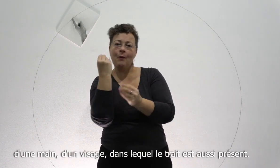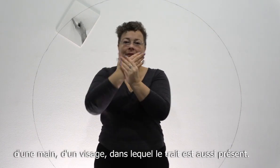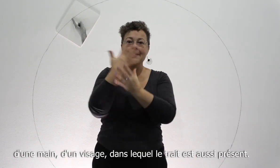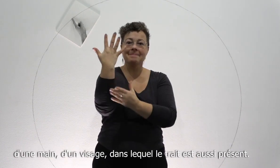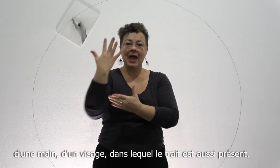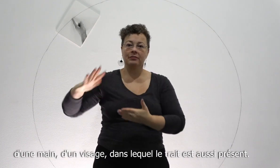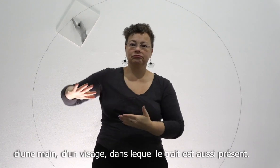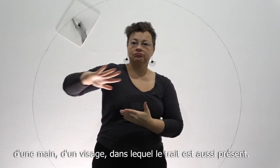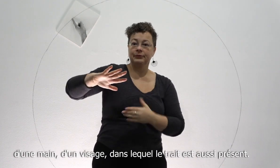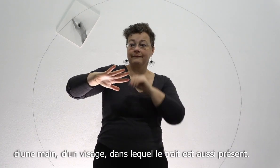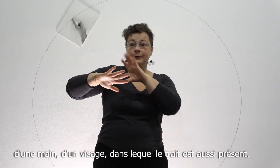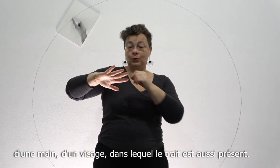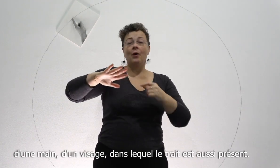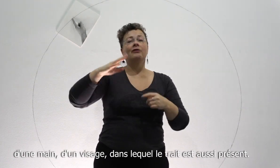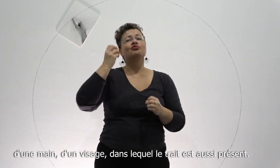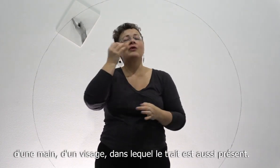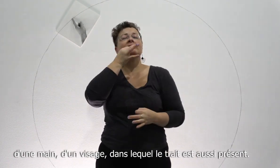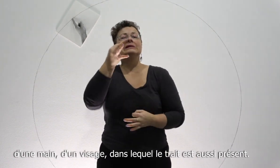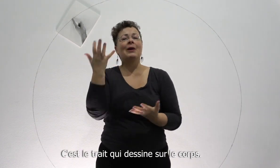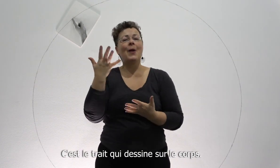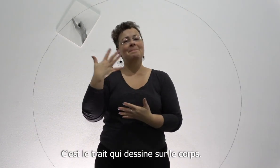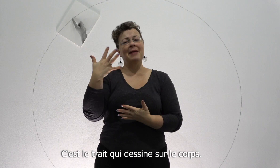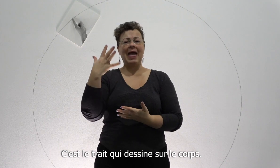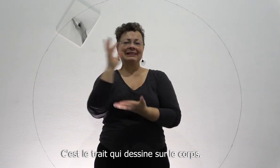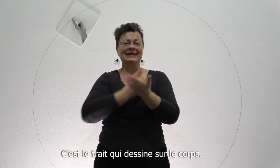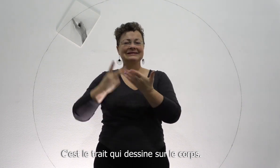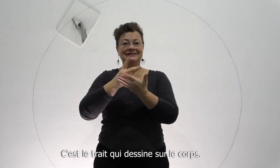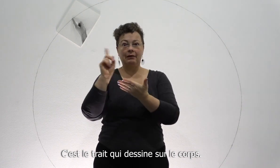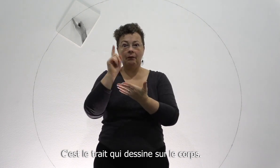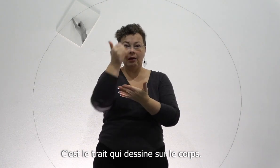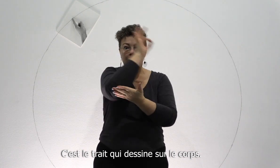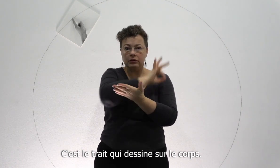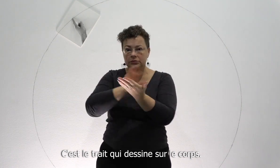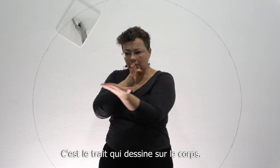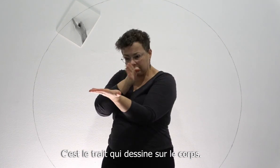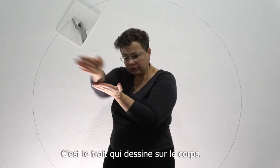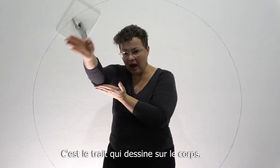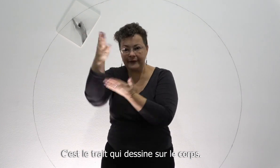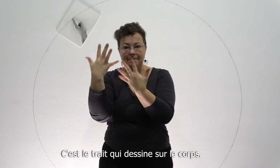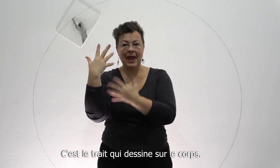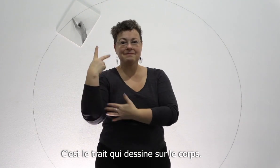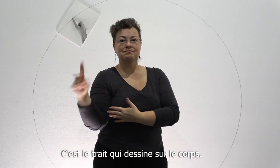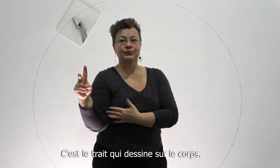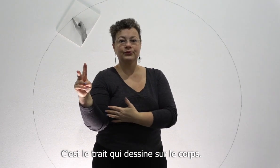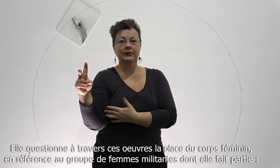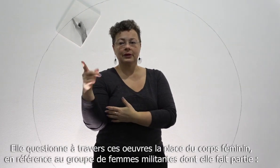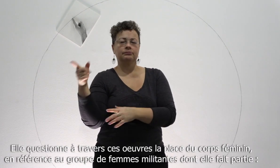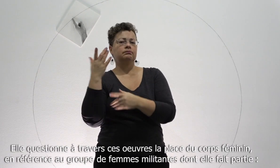le trait est aussi présent. C'est le trait qui dessine le corps. Et elle questionne à travers ses œuvres la place du corps féminin en